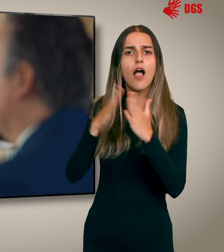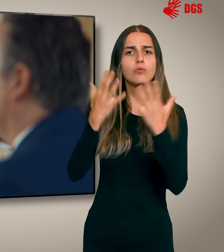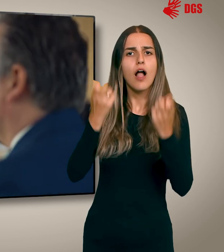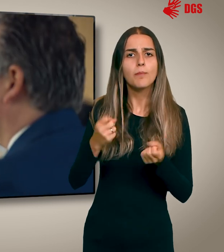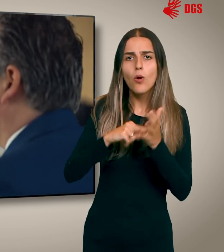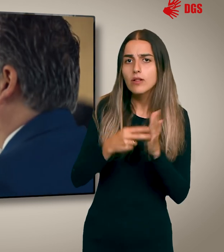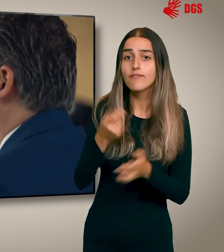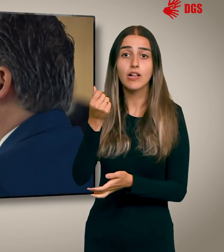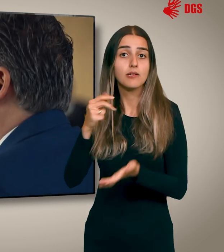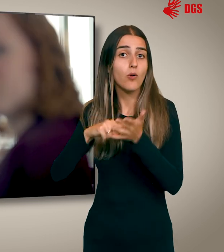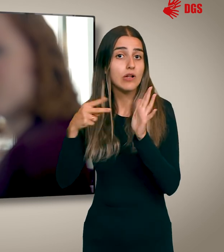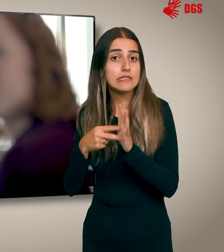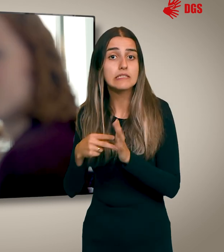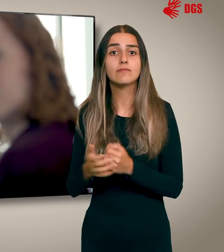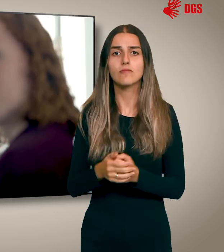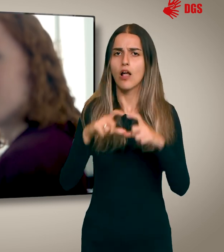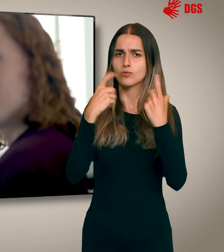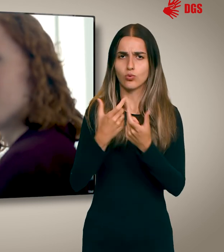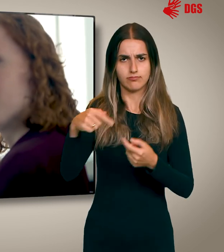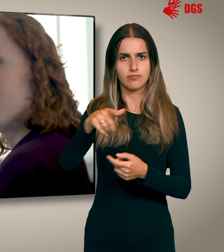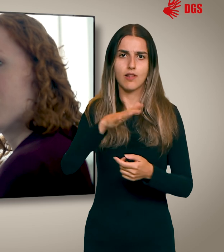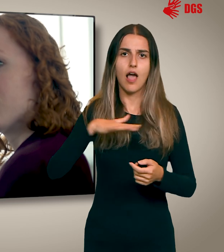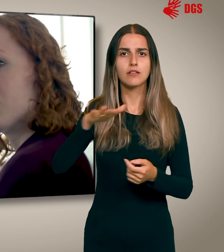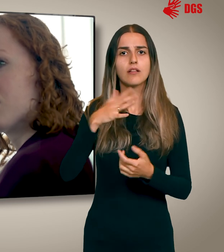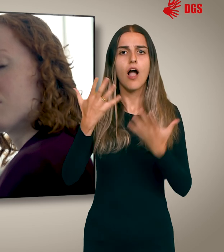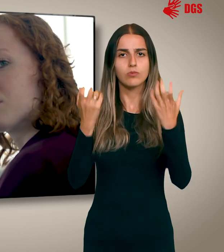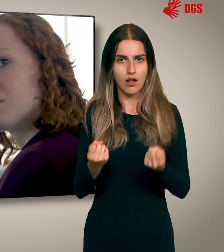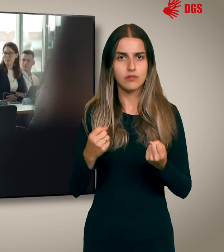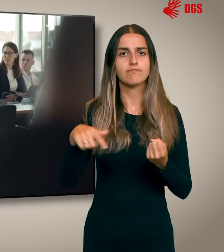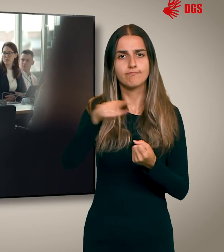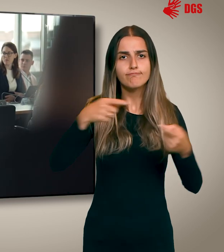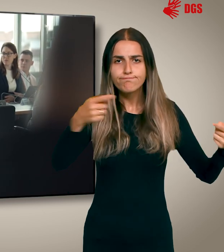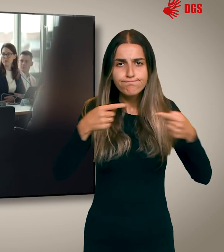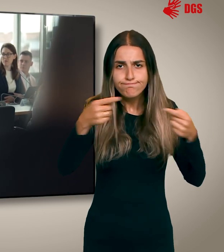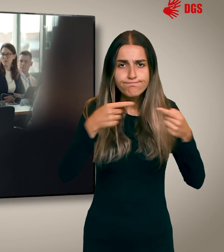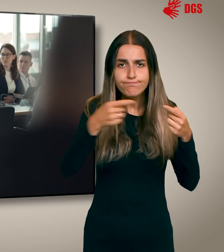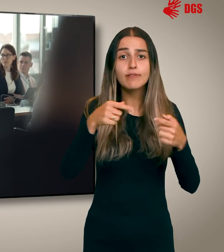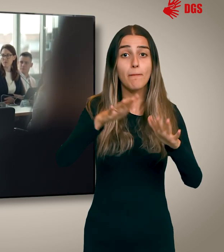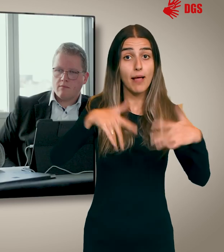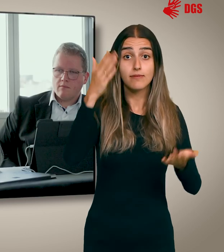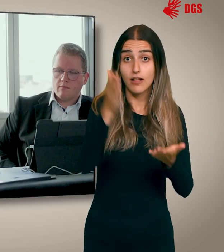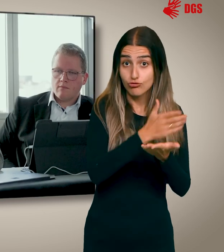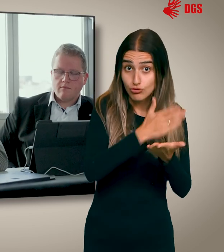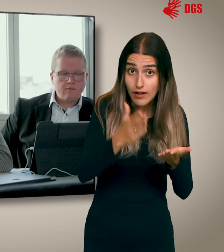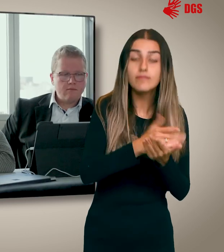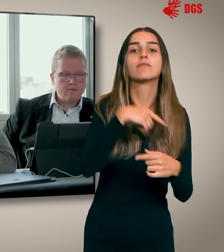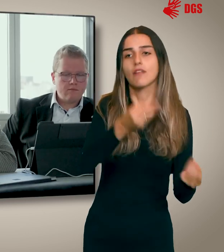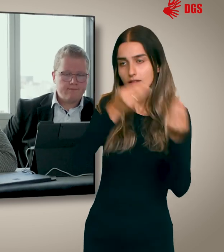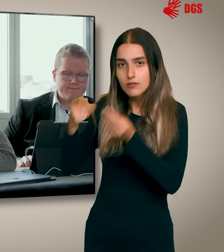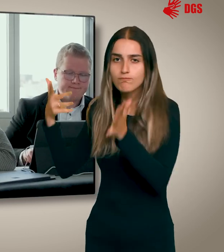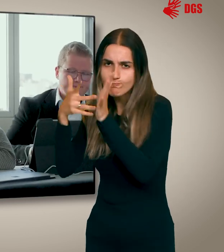Finanzpolitik. Der Ausschuss berät federführend den Landeshaushalt, der vom Parlament verabschiedet wird und der kontrolliert den Haushaltsvollzug.